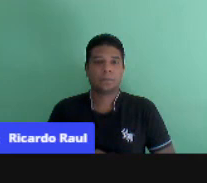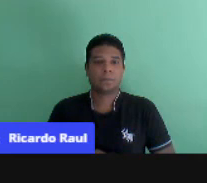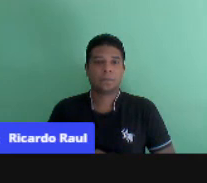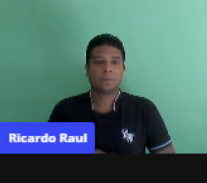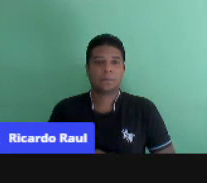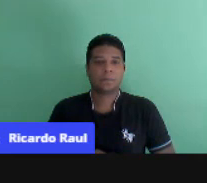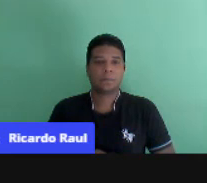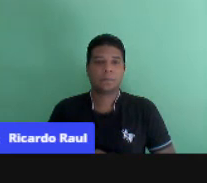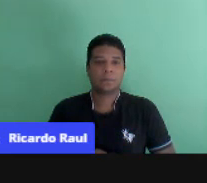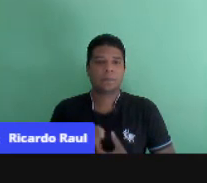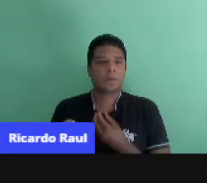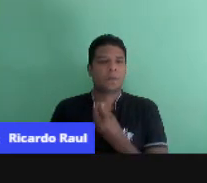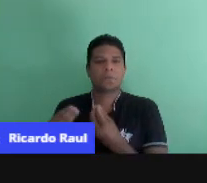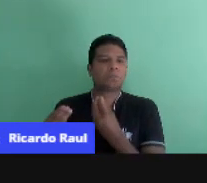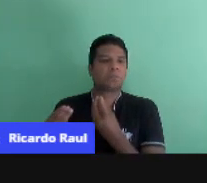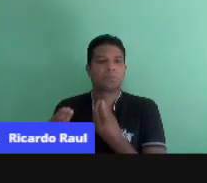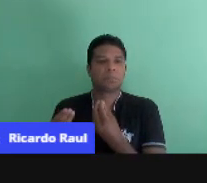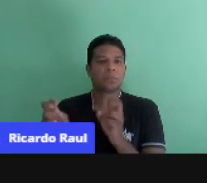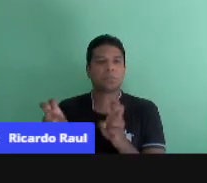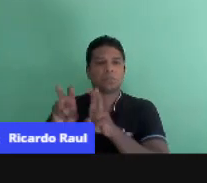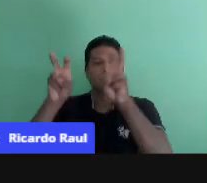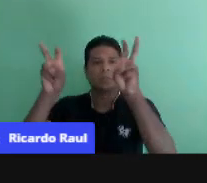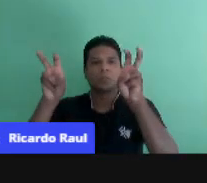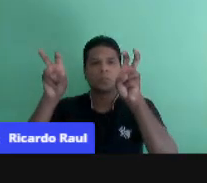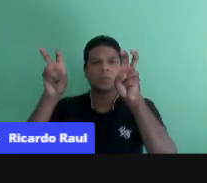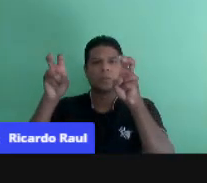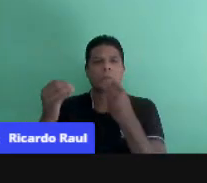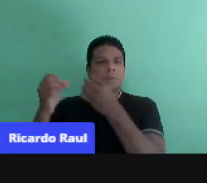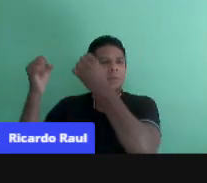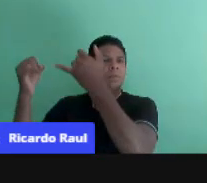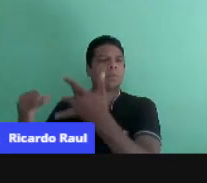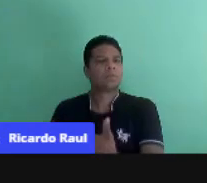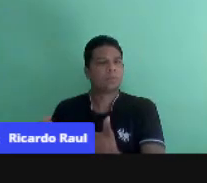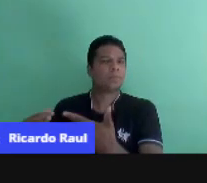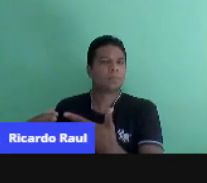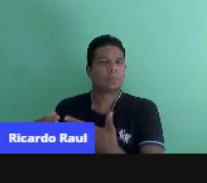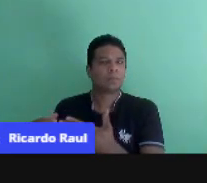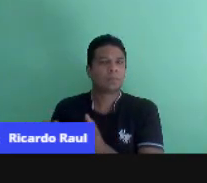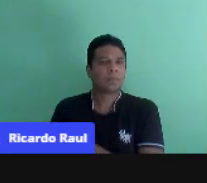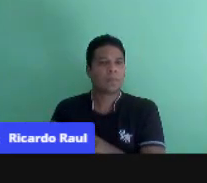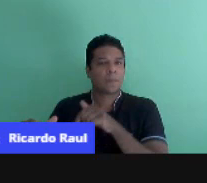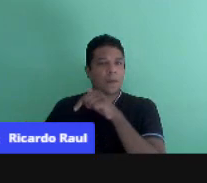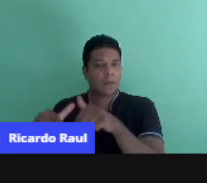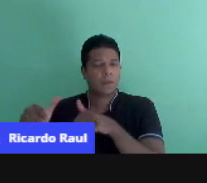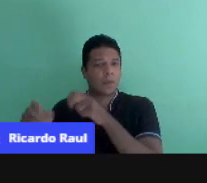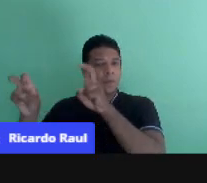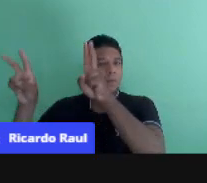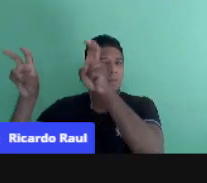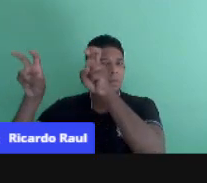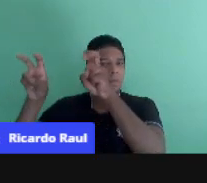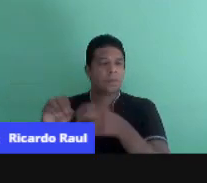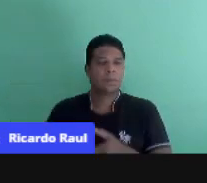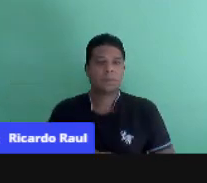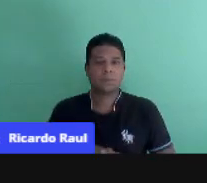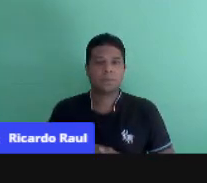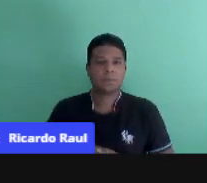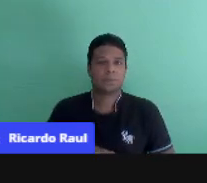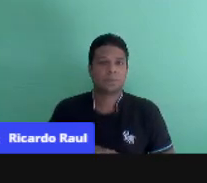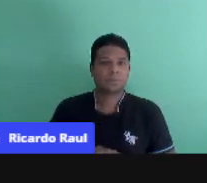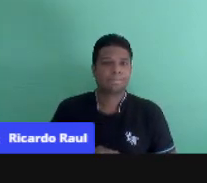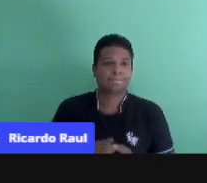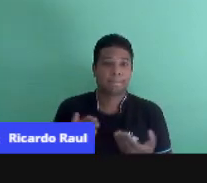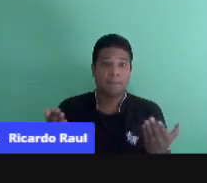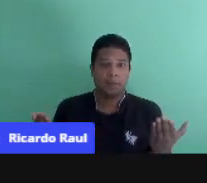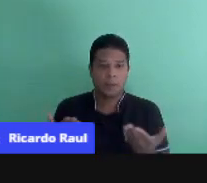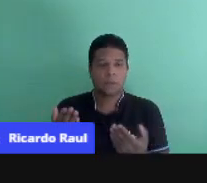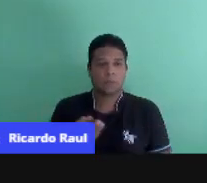Como nós chegamos à ideia desse tema? Como foi a justificativa de trabalhar esse tema? O momento atual da